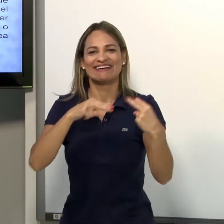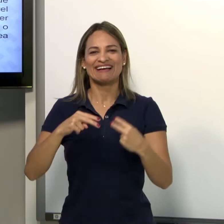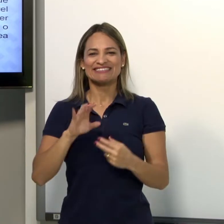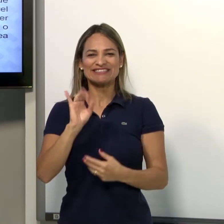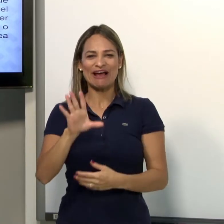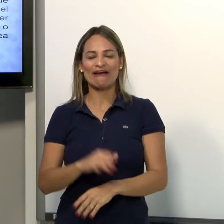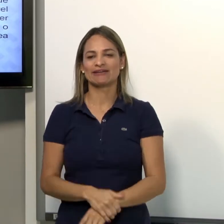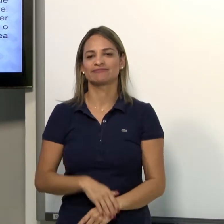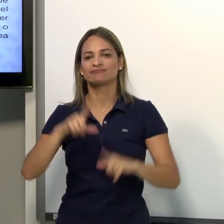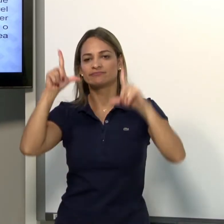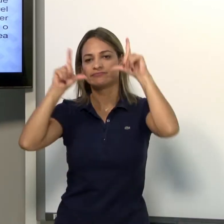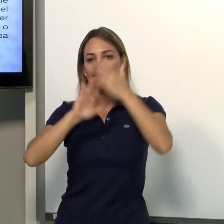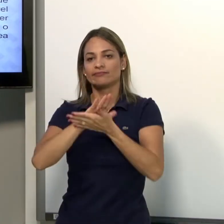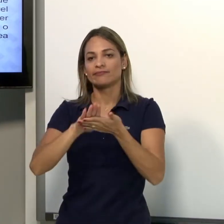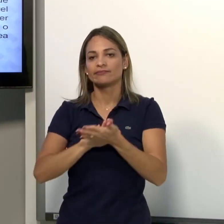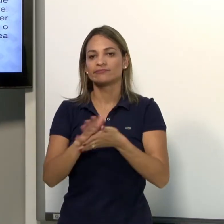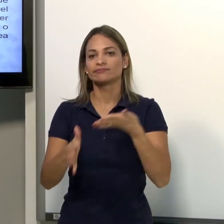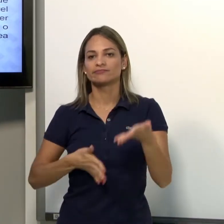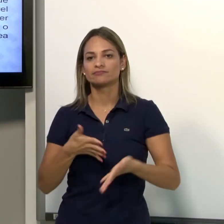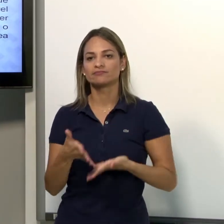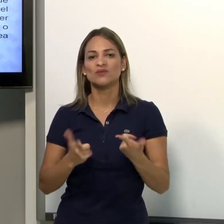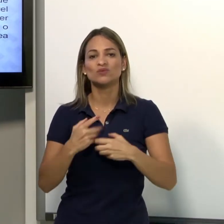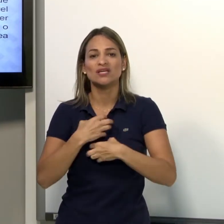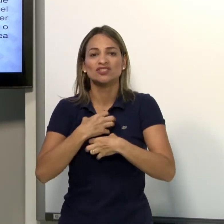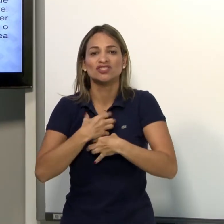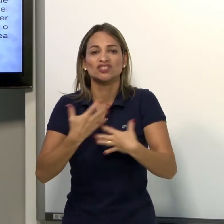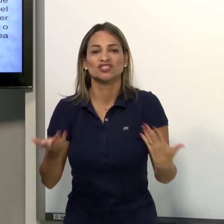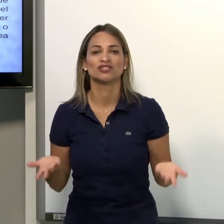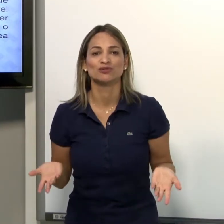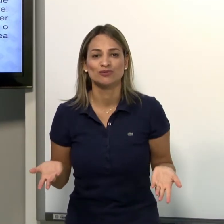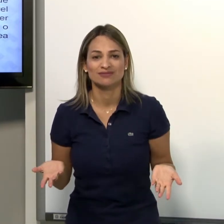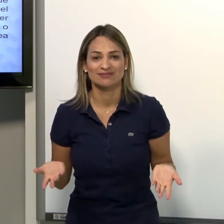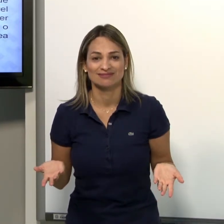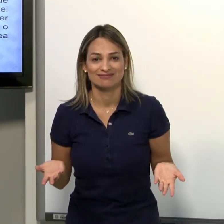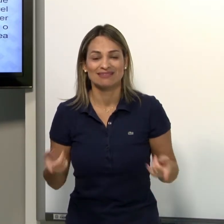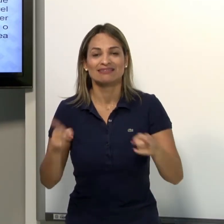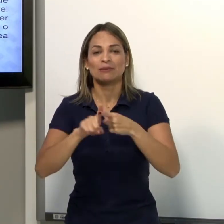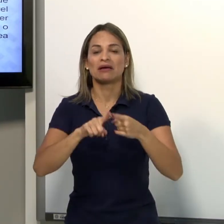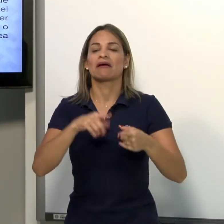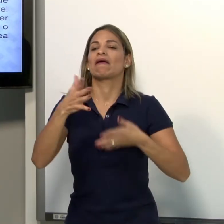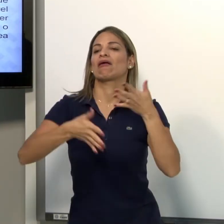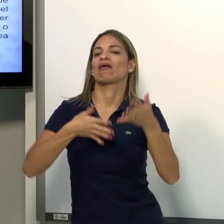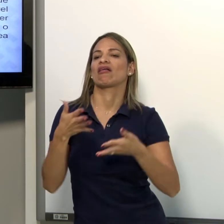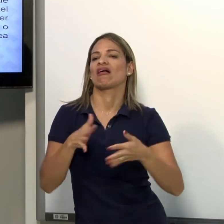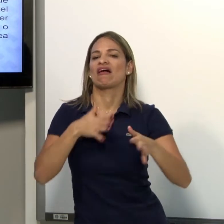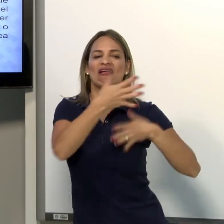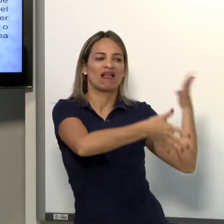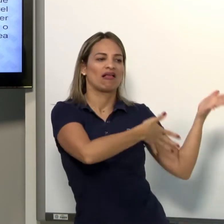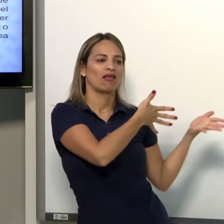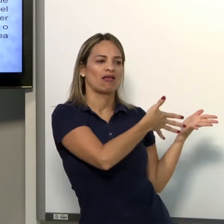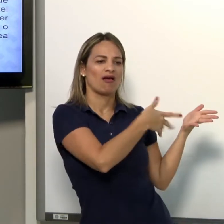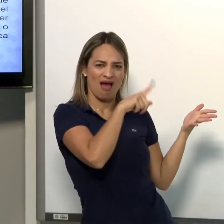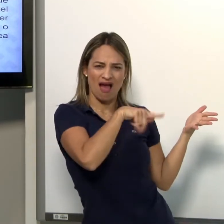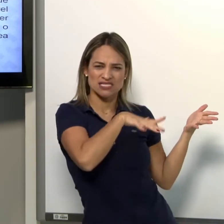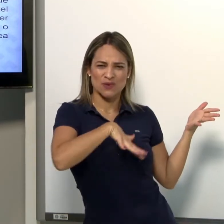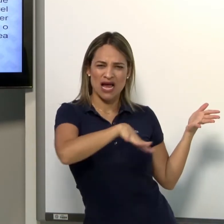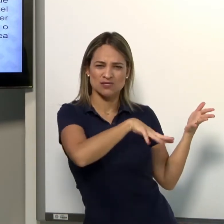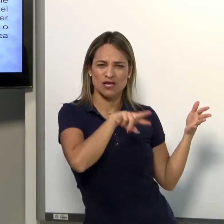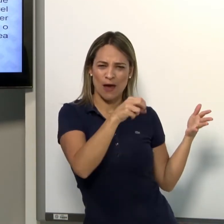frente. Não adianta também sinalizar e não mostrar as expressões. Fica fraco, não se entende muito bem.